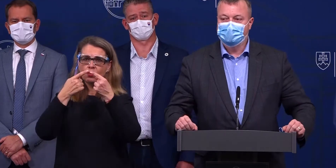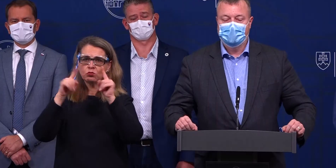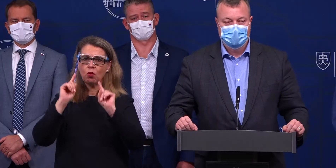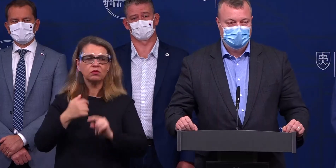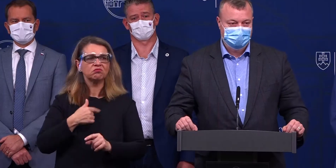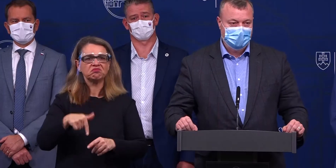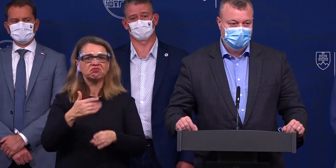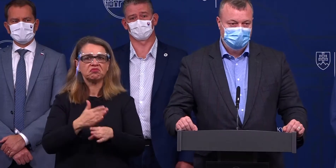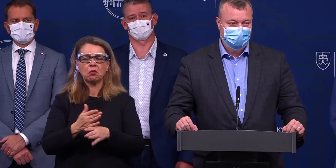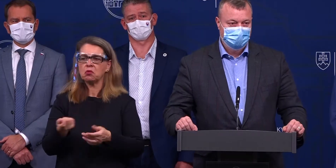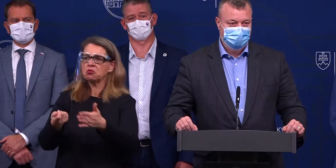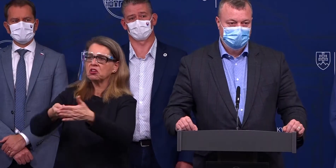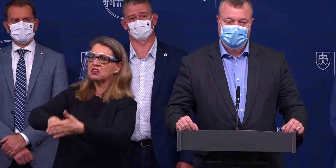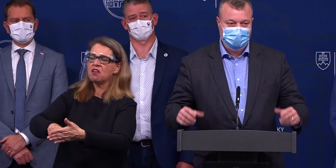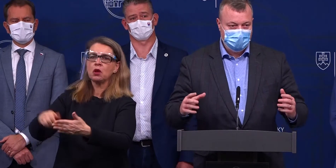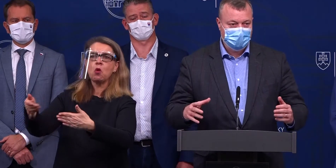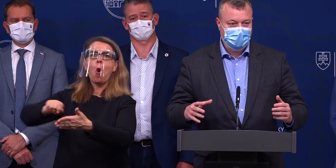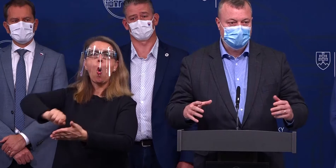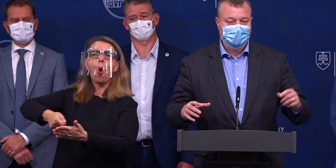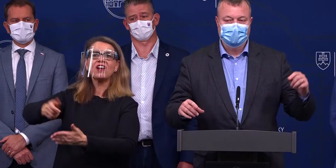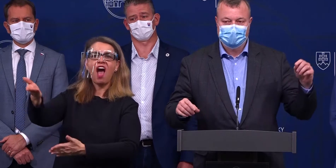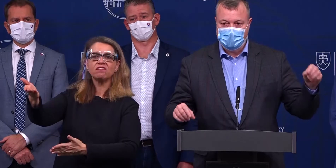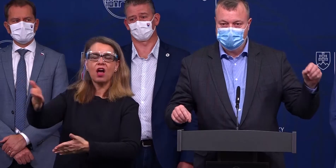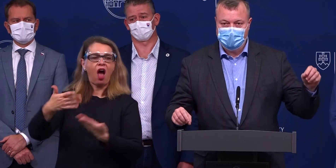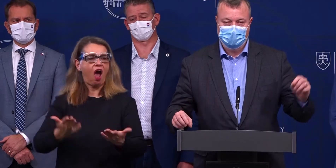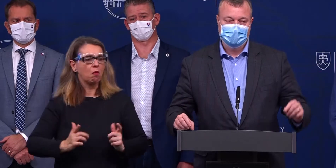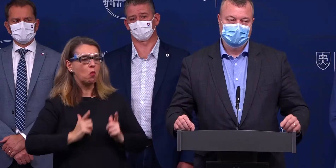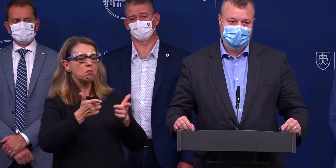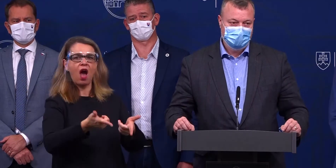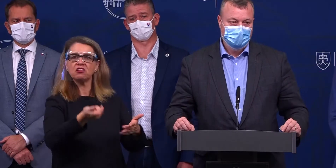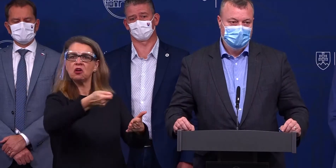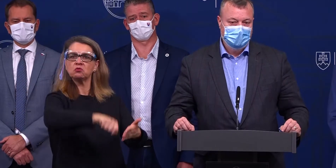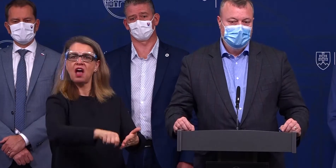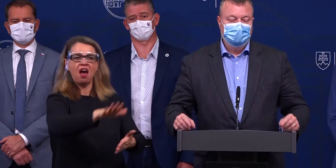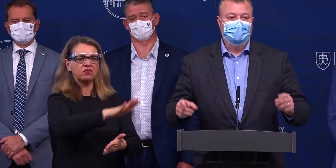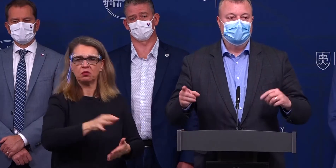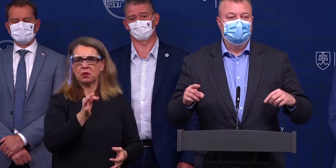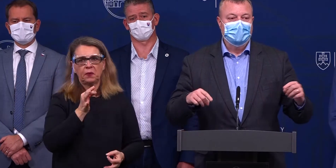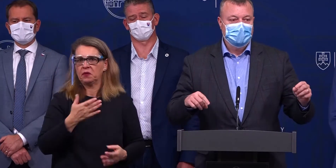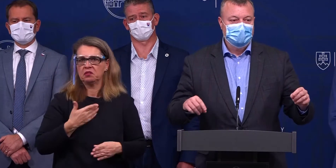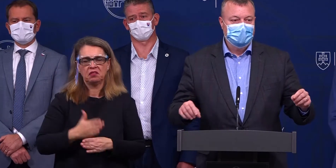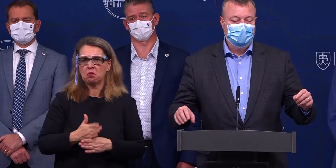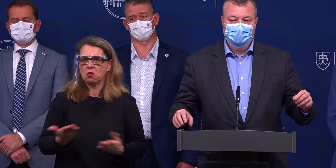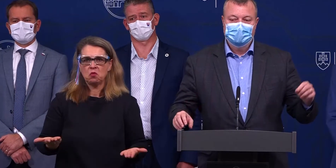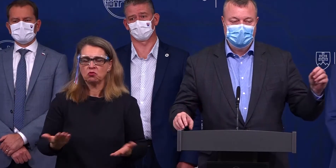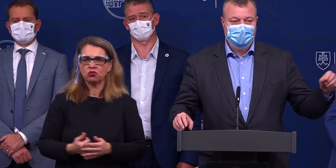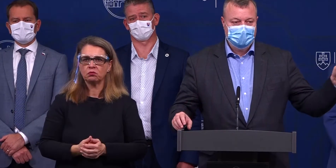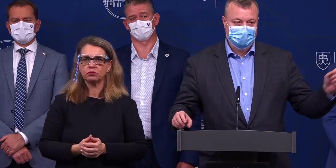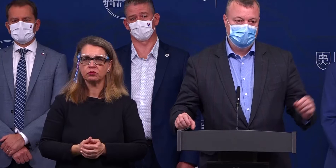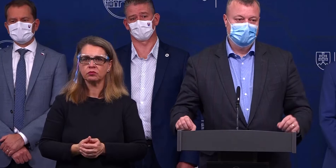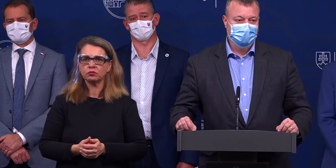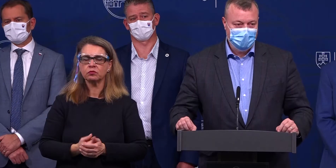zavrieť Oravu alebo okres Bardeju. Nepomôže, pretože ten stav, ktorý tam dnes je, to je stav zapričinený